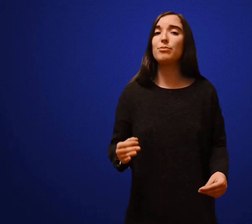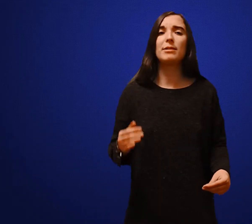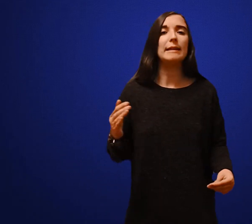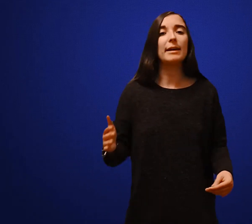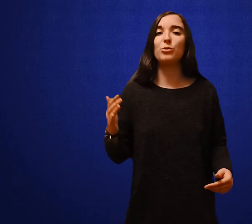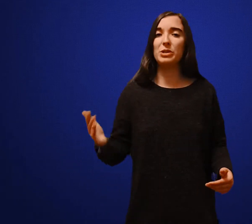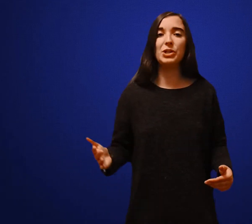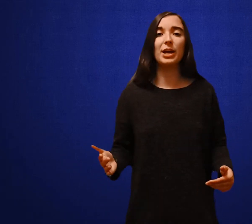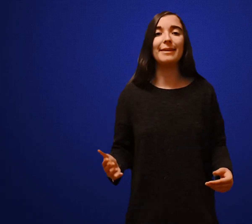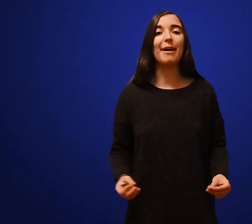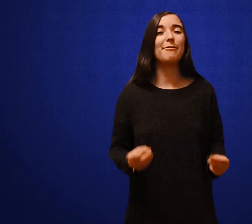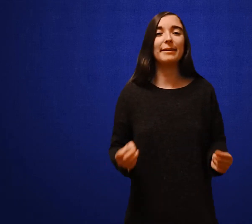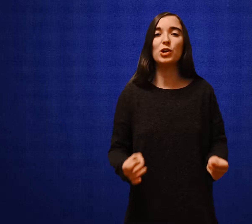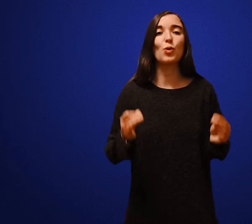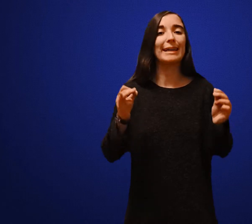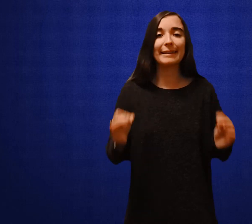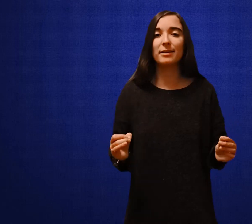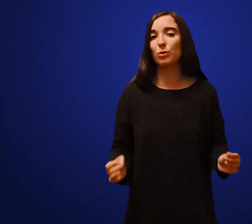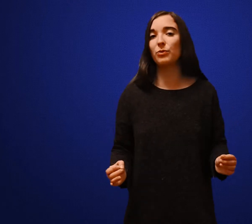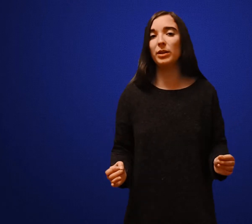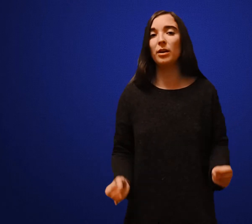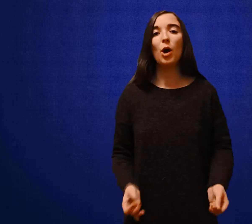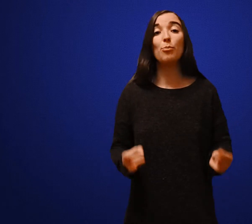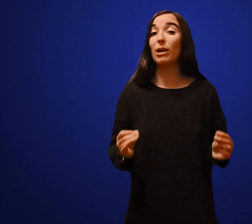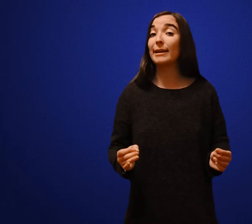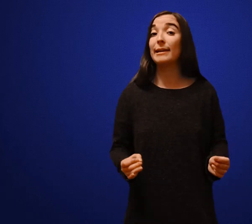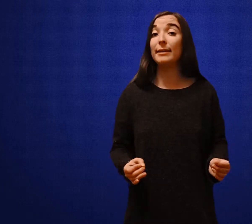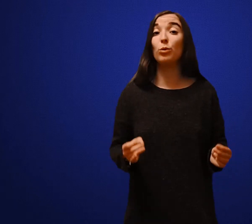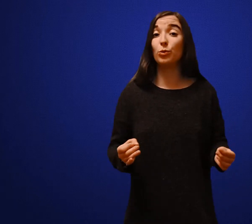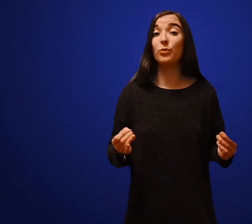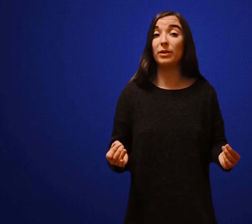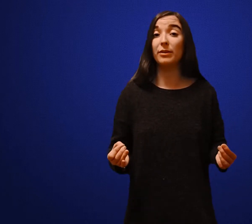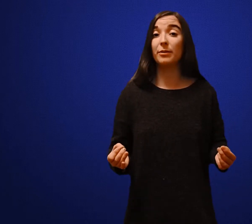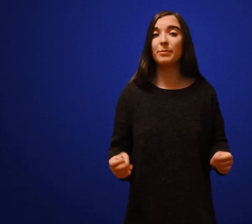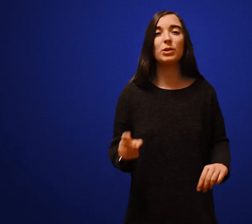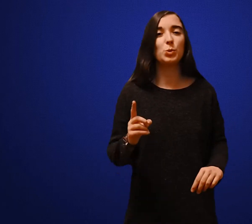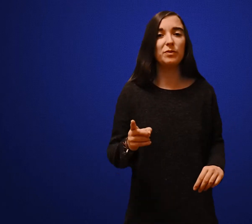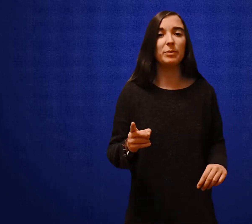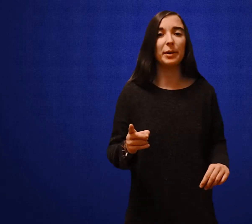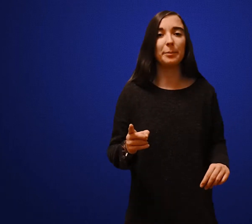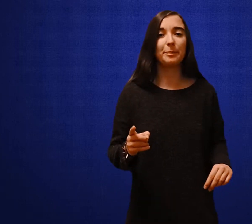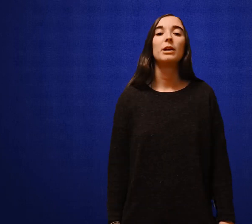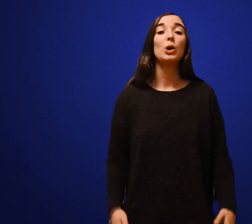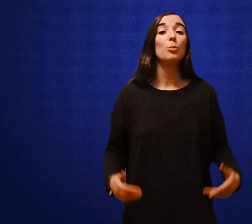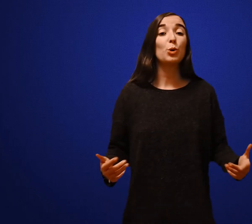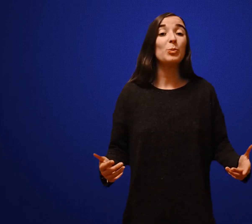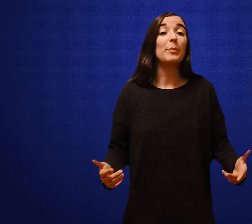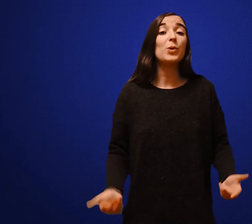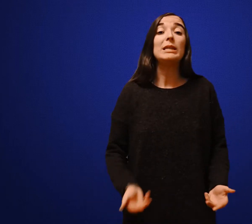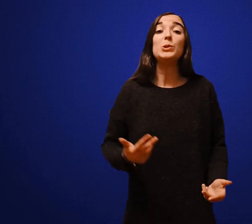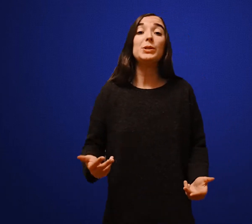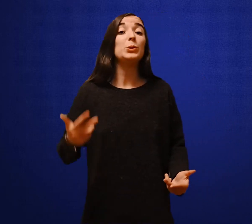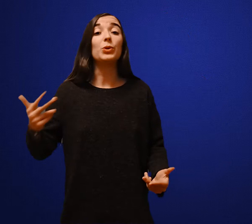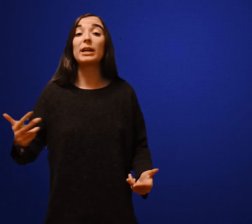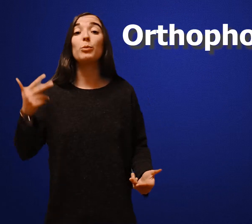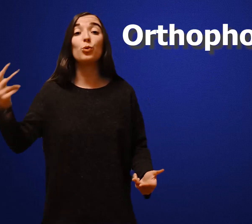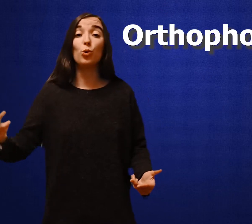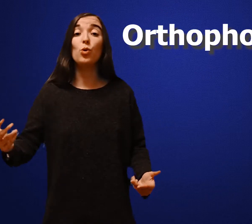poussé l'état du Michigan à faire des choix catastrophiques pour la qualité de l'eau de Flint Suivez bien Premièrement, les usines de traitement de l'eau